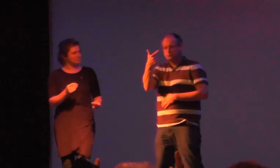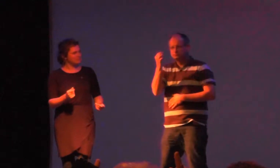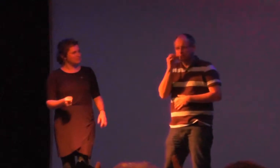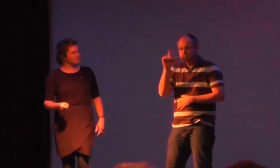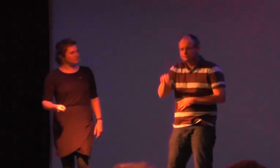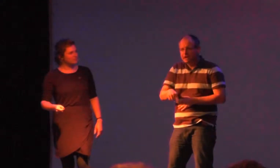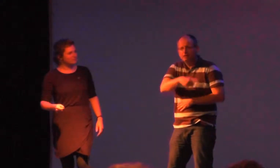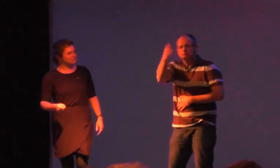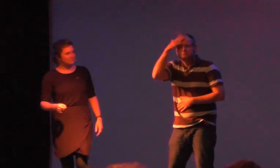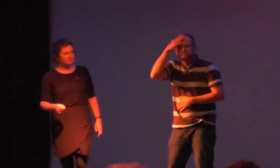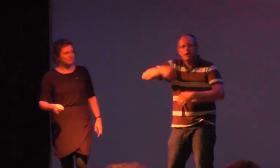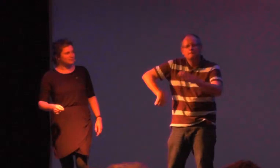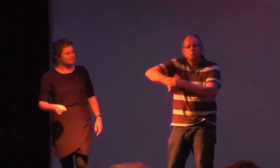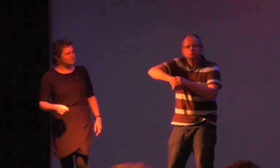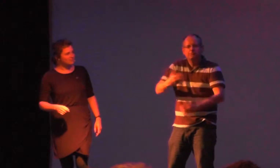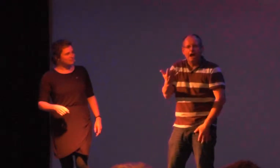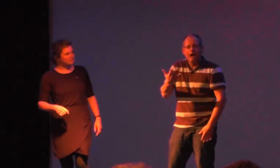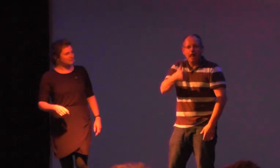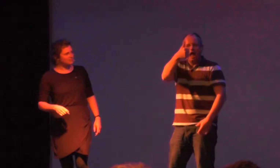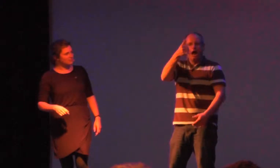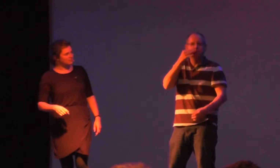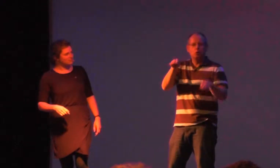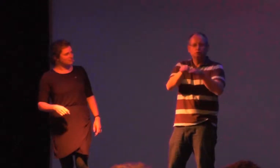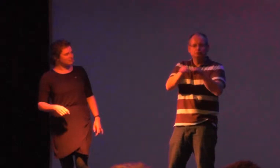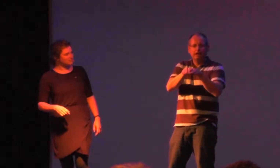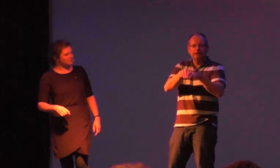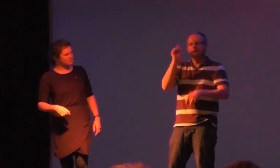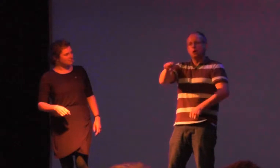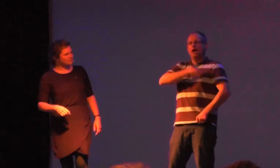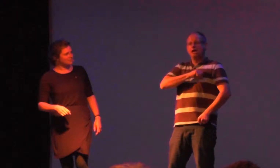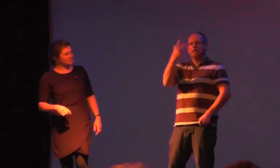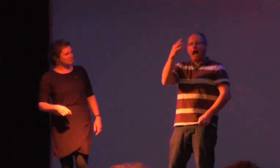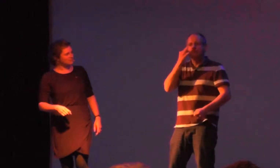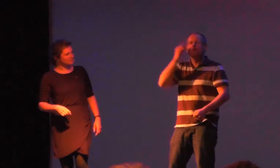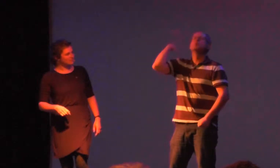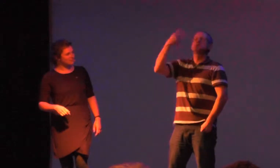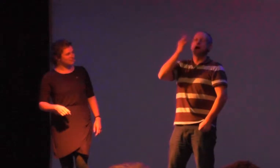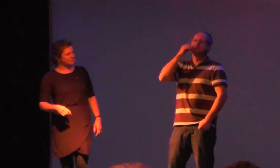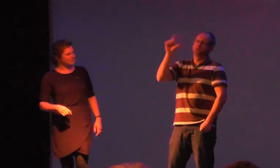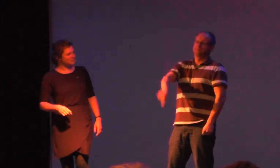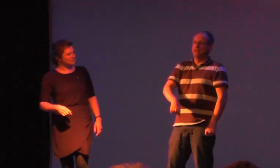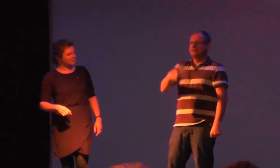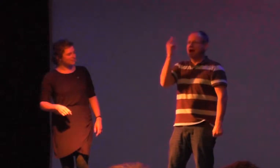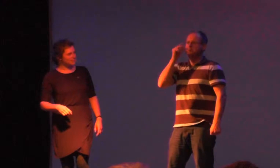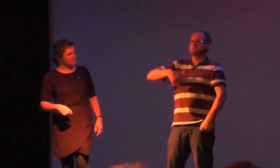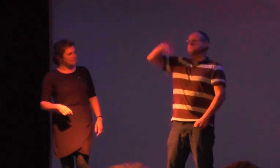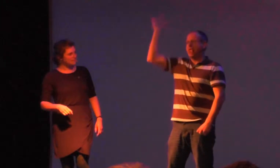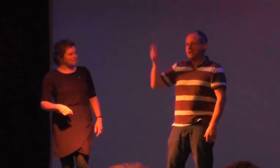Punkte geben. Aber ich habe das Gefühl, ein oder zwei Punkte sind zu wenig. Wenn man zum Beispiel total begeistert ist, also zwei